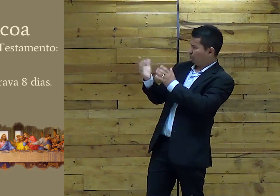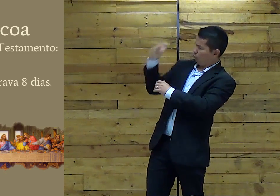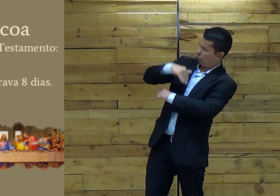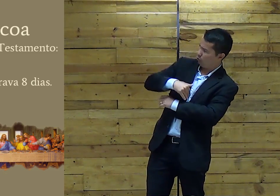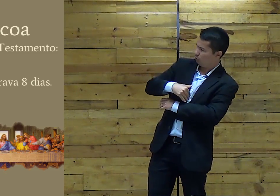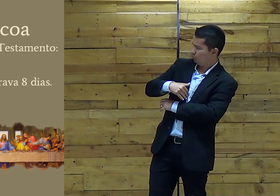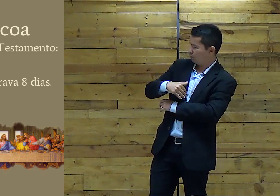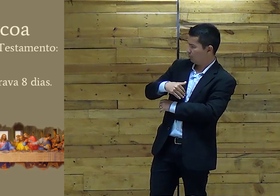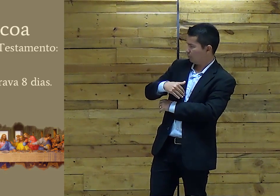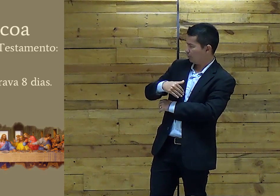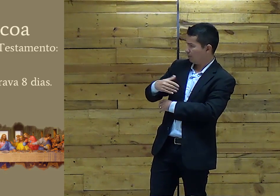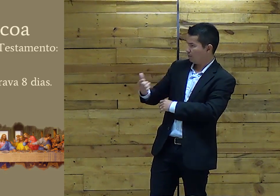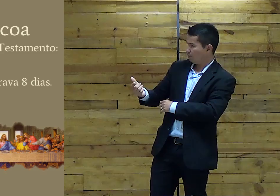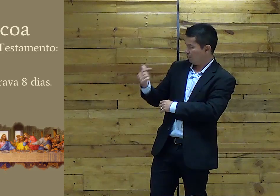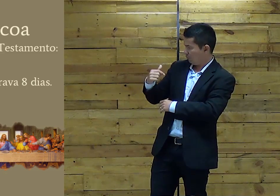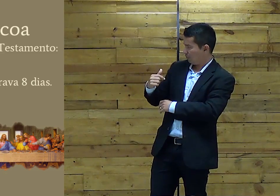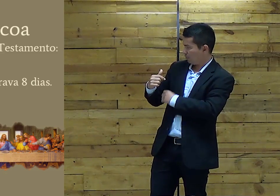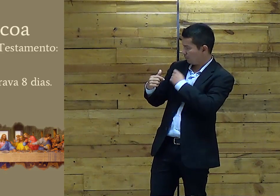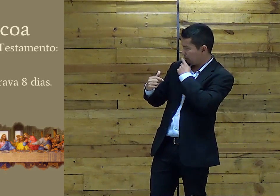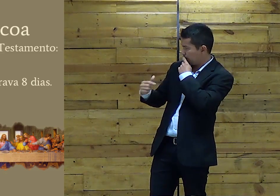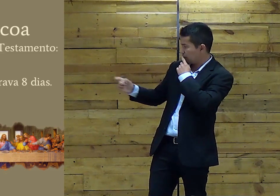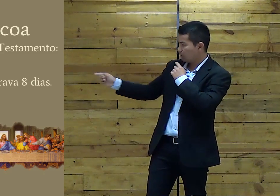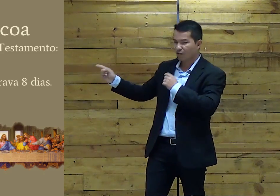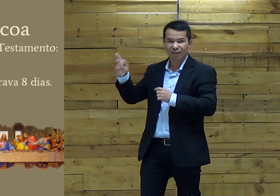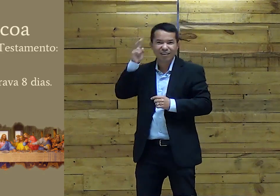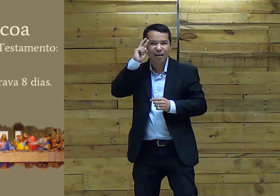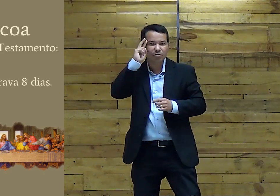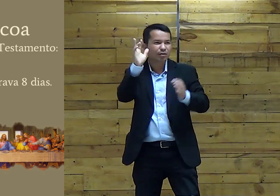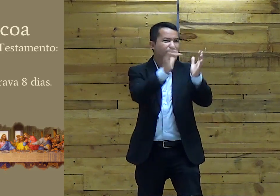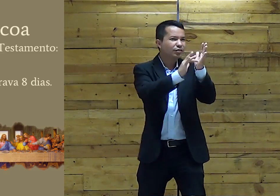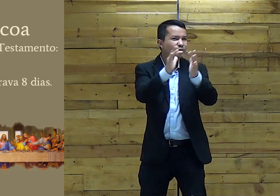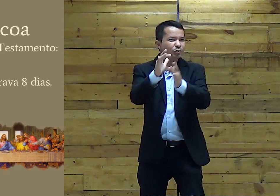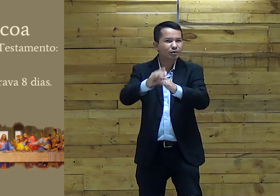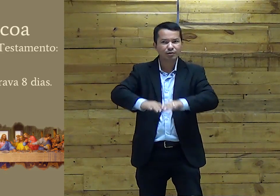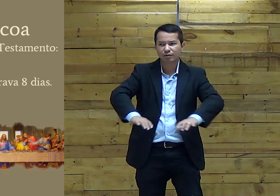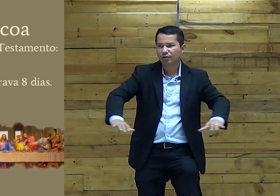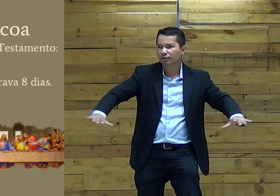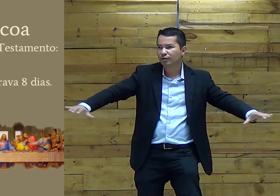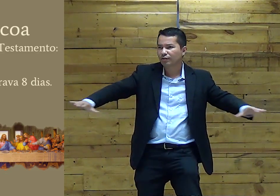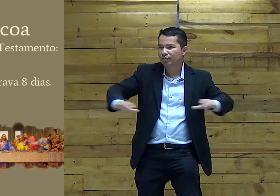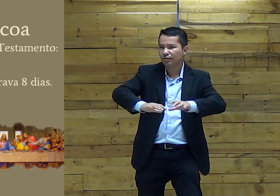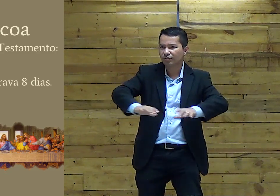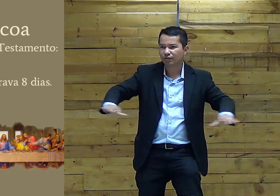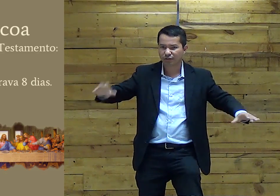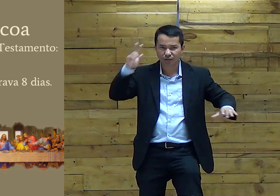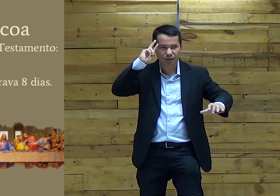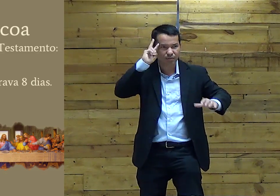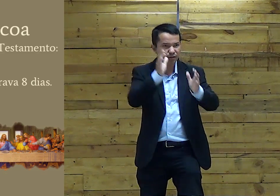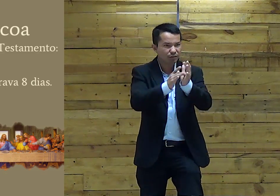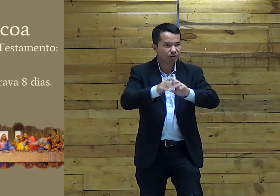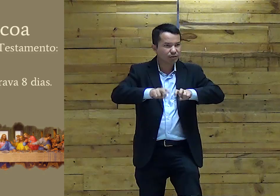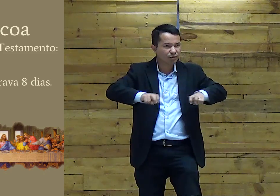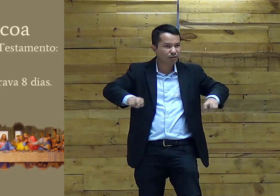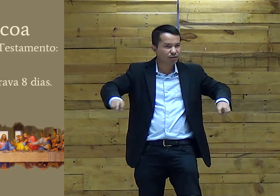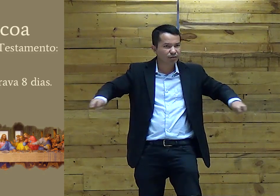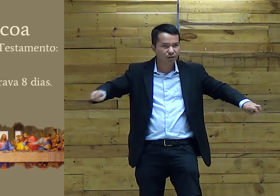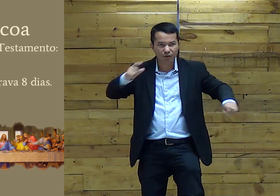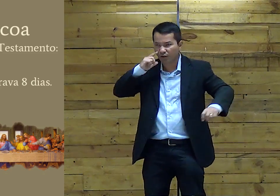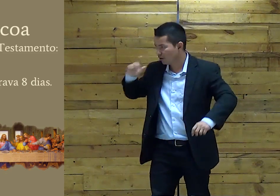Então pode voltar Um pouquinho ali Por favor Então Jesus ali Sentado Sabe Essa